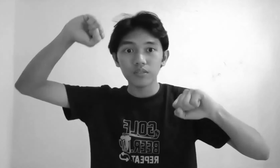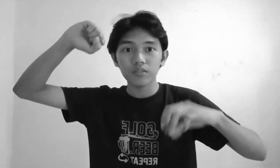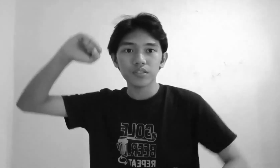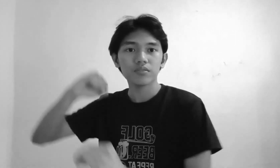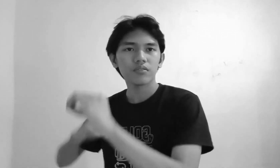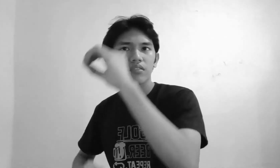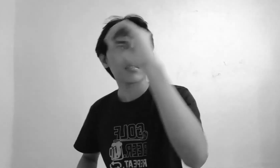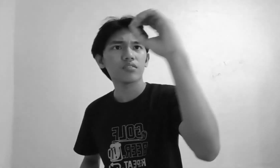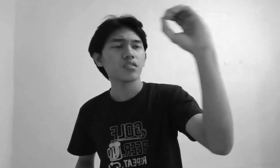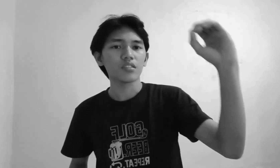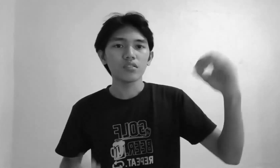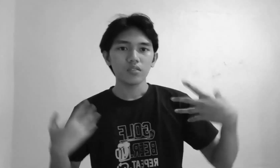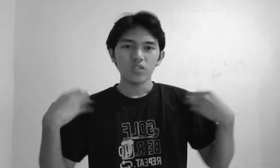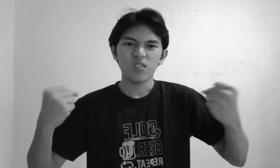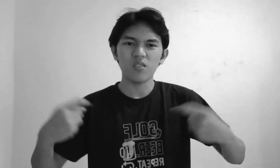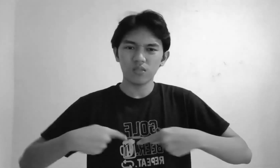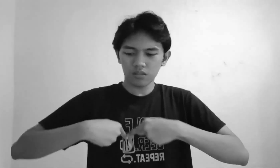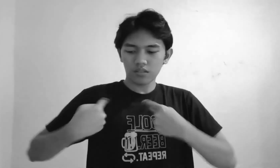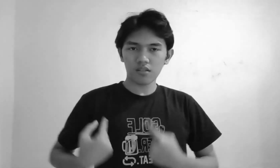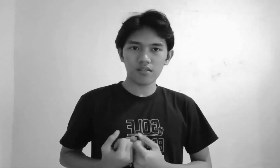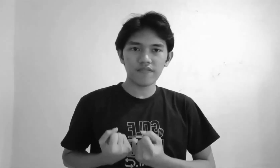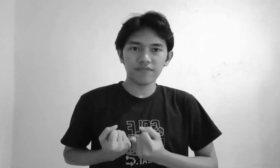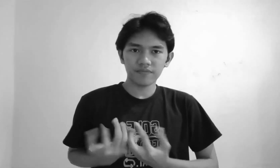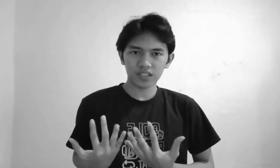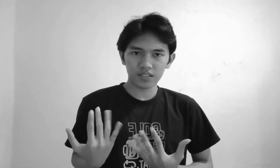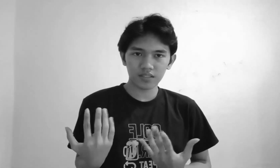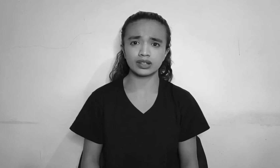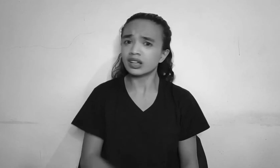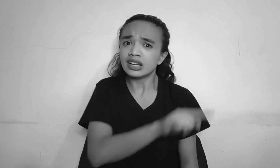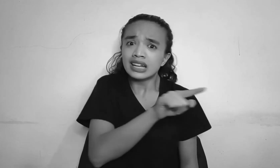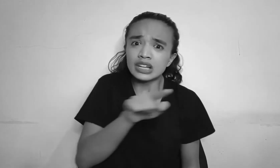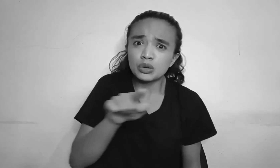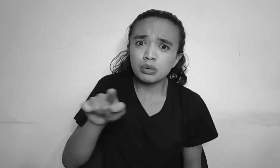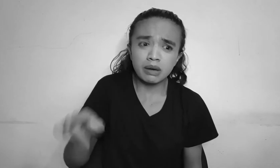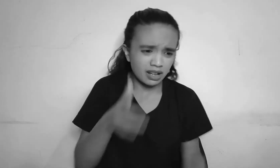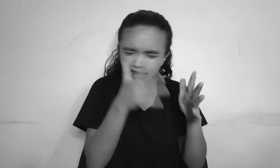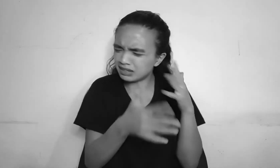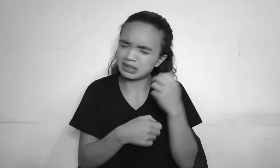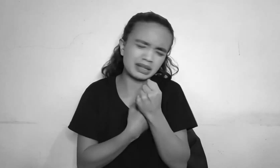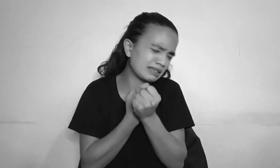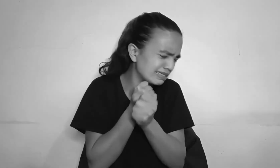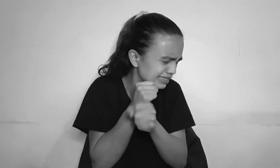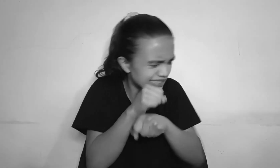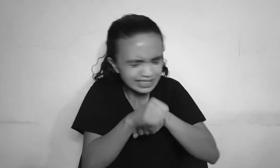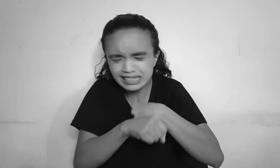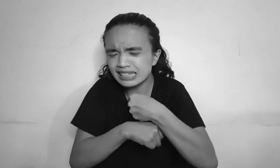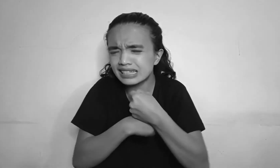ay magliliyak. Ikaw ba'y makikibaga at